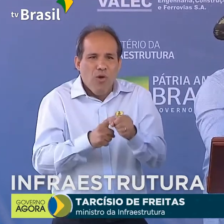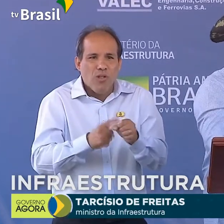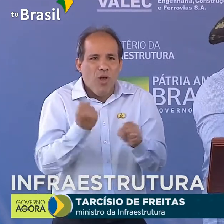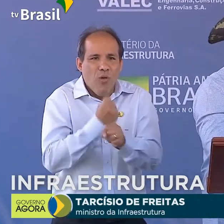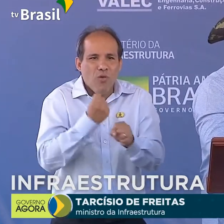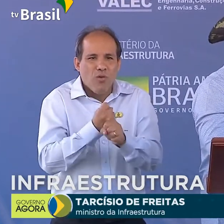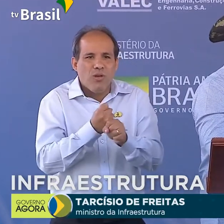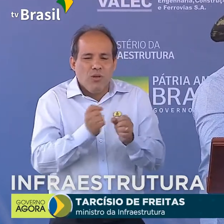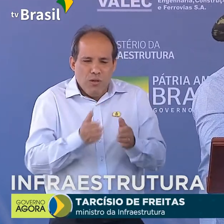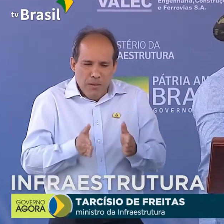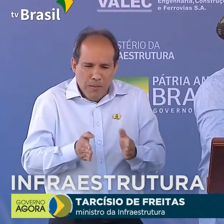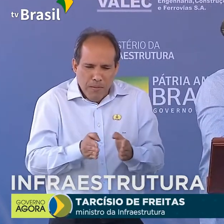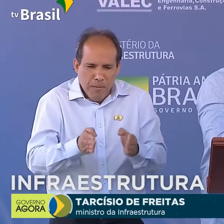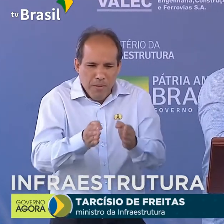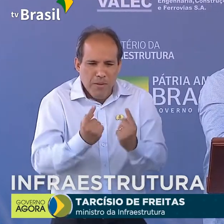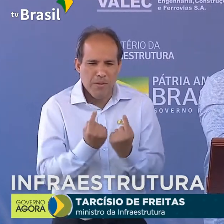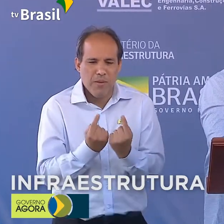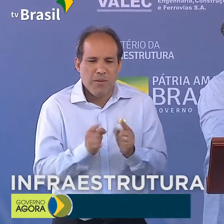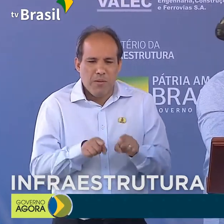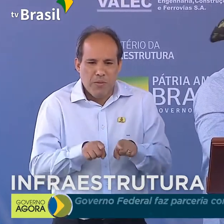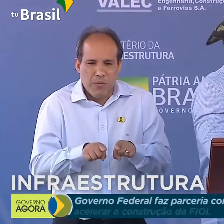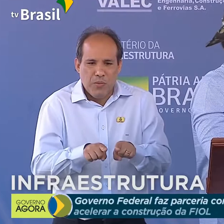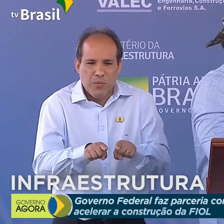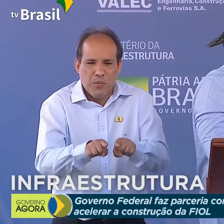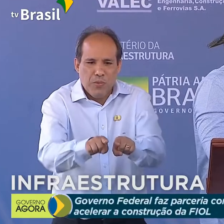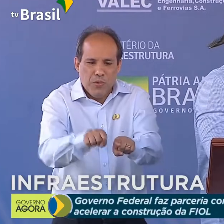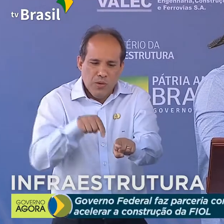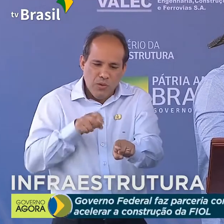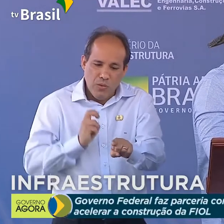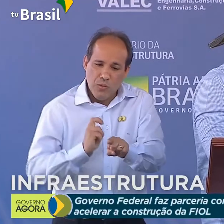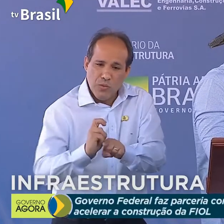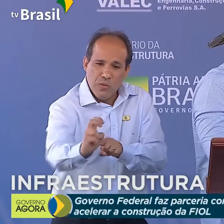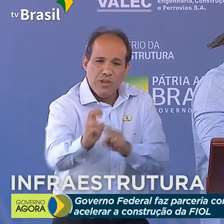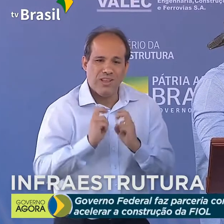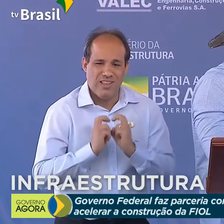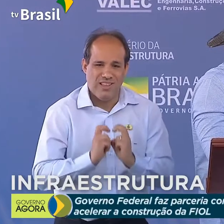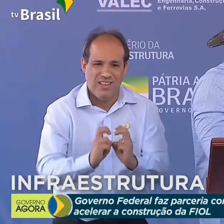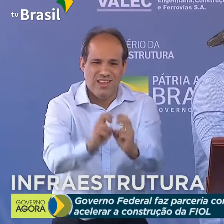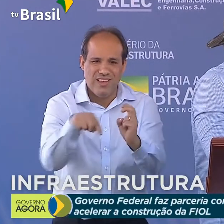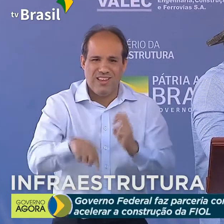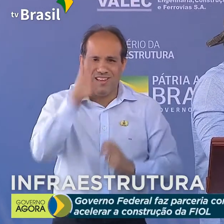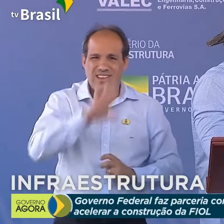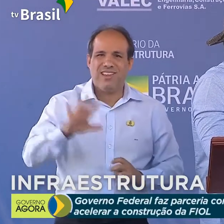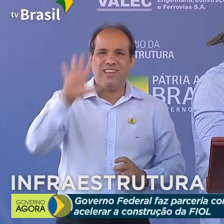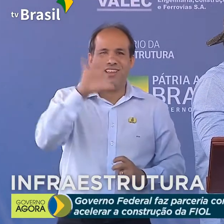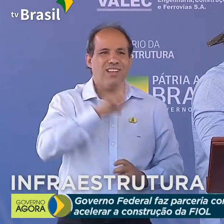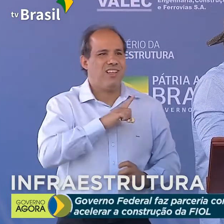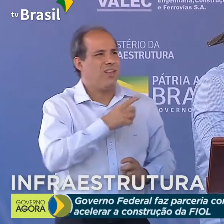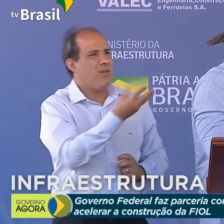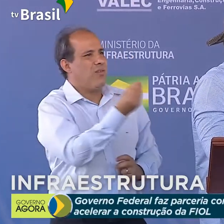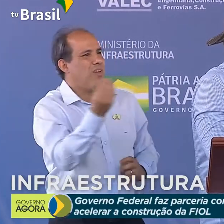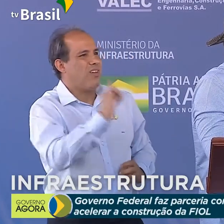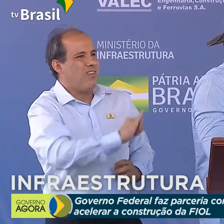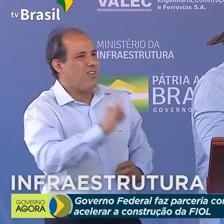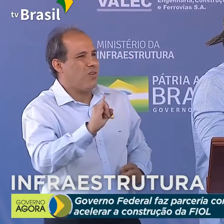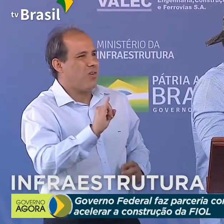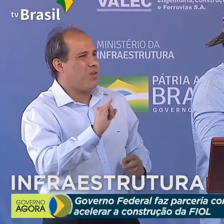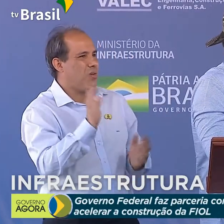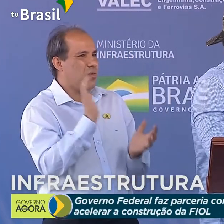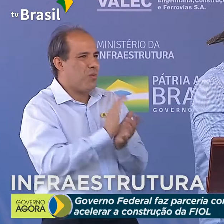É um dia especial de eu estar com pessoas queridas, porque aqui estão reunidos vários dos meus instrutores da academia,